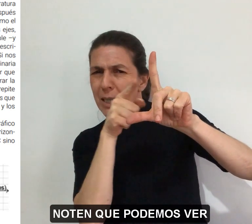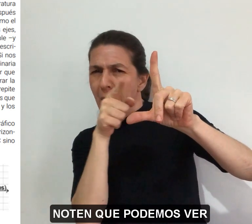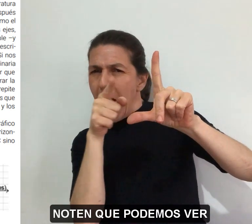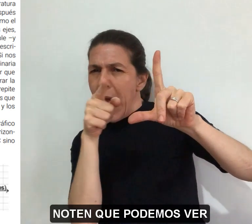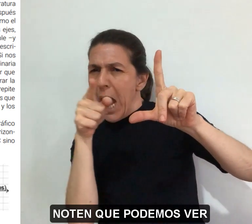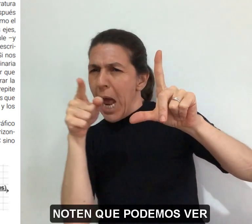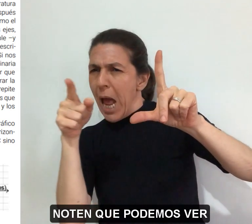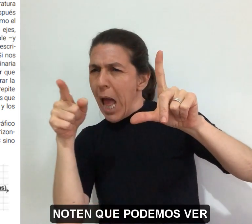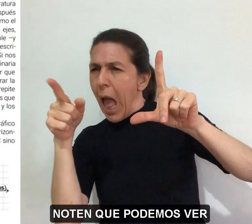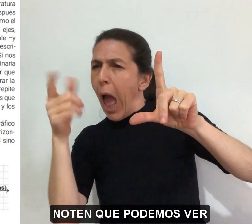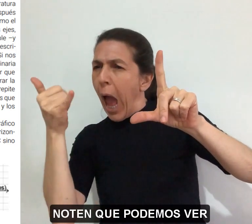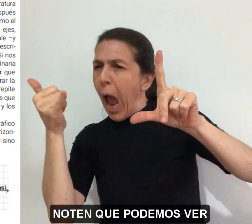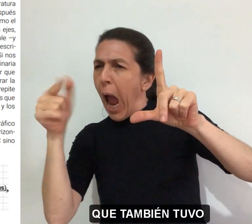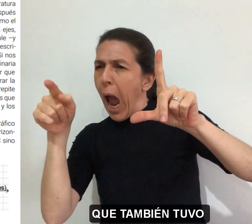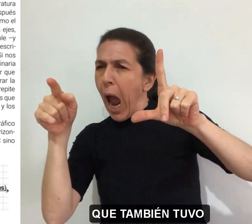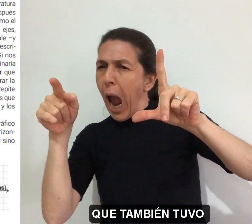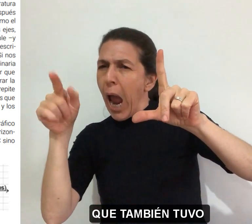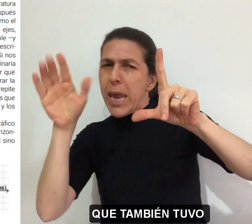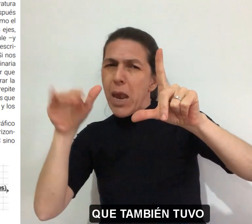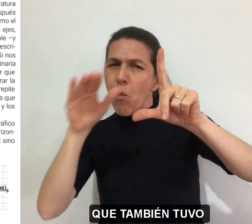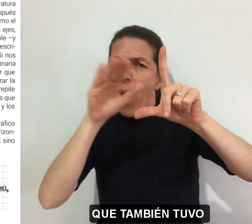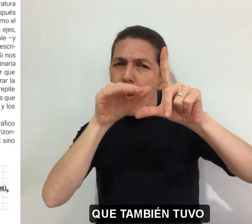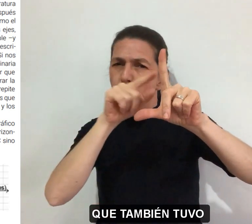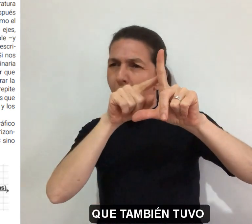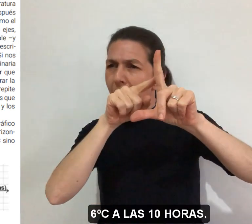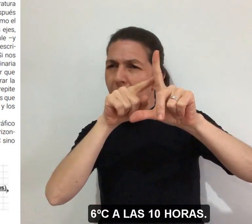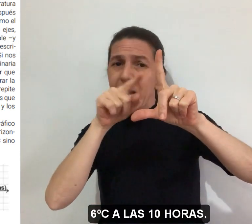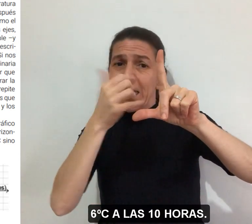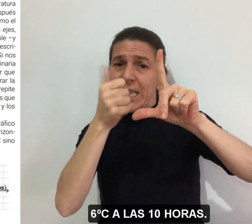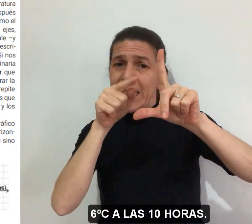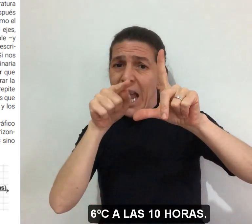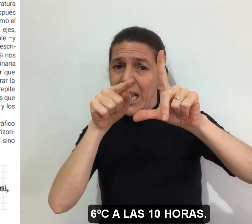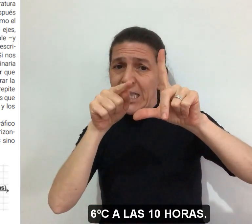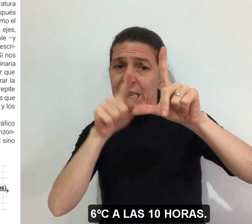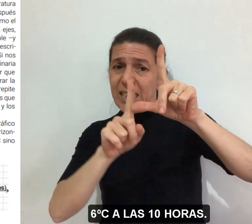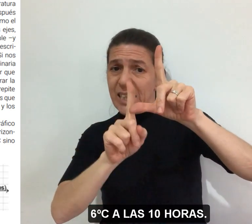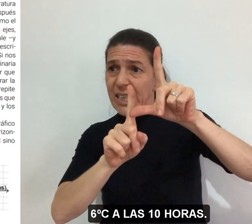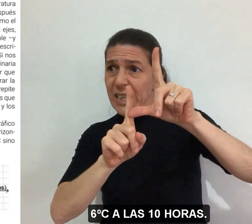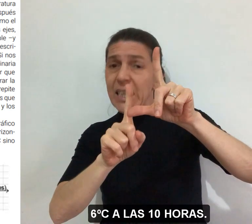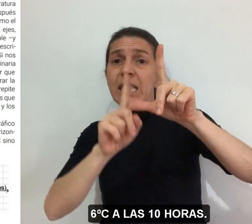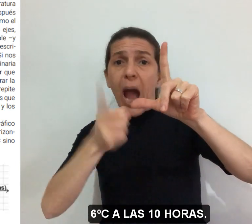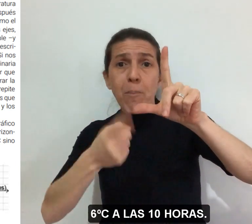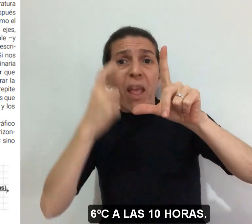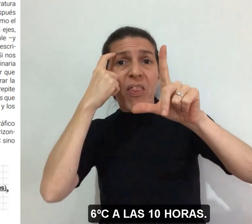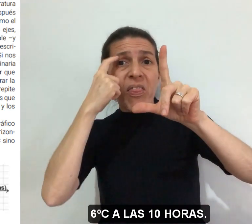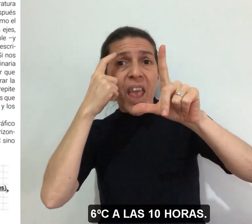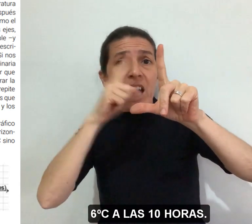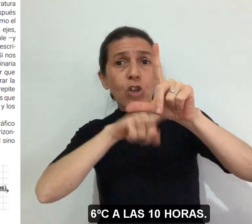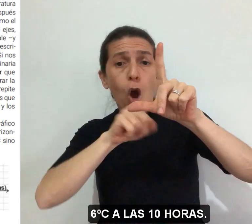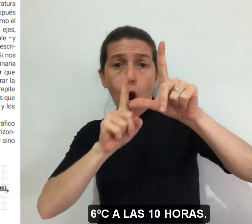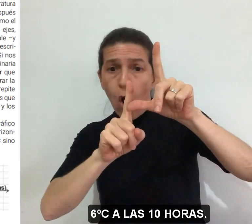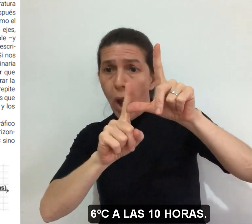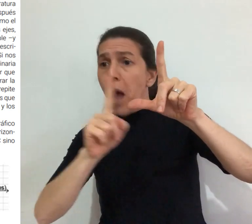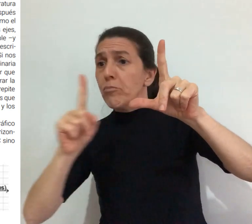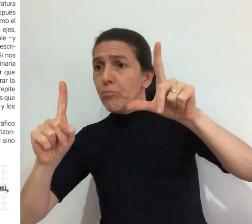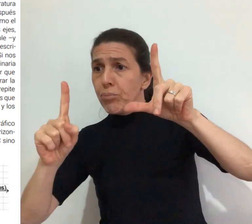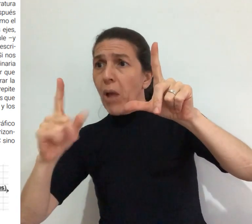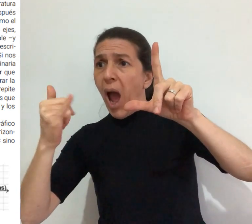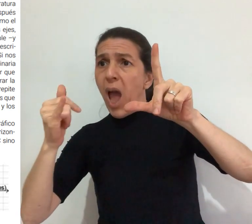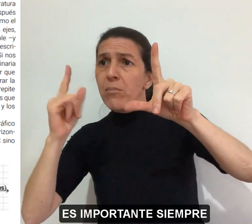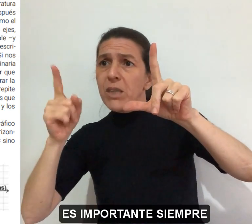noten que podemos ver que también tuvo 6 grados centígrados a las 10 horas.